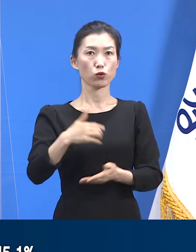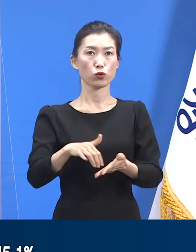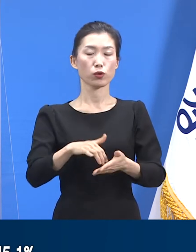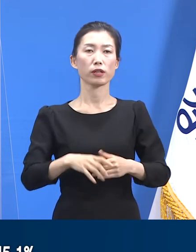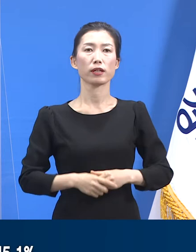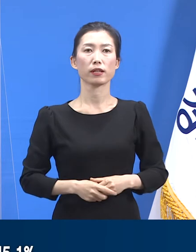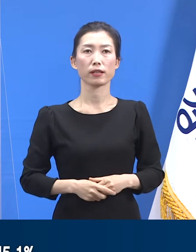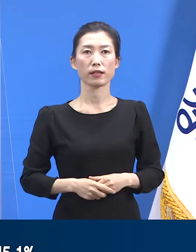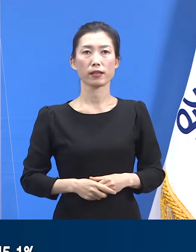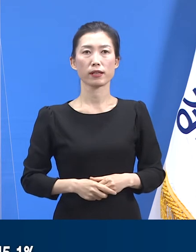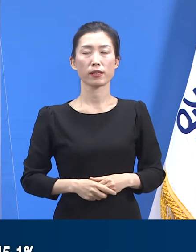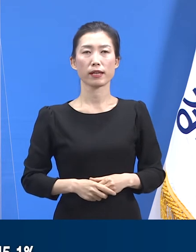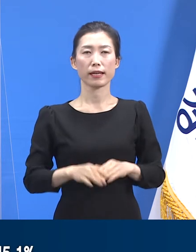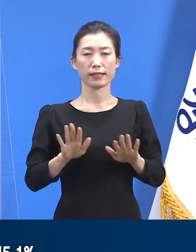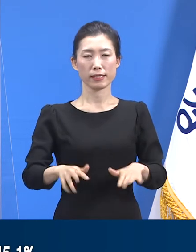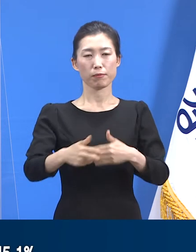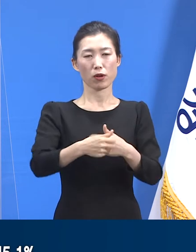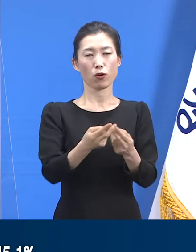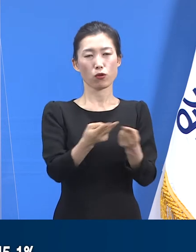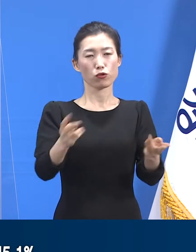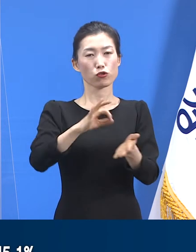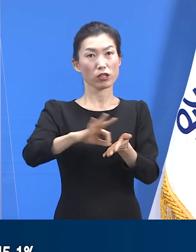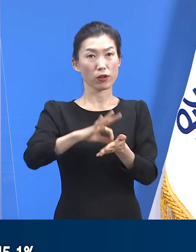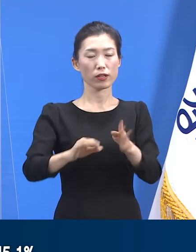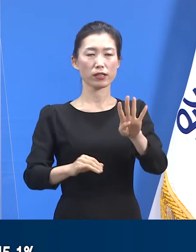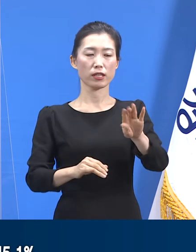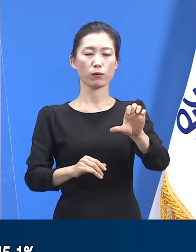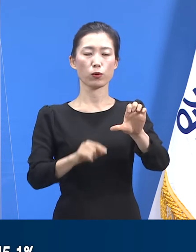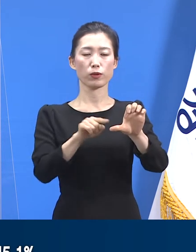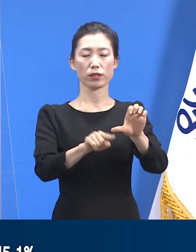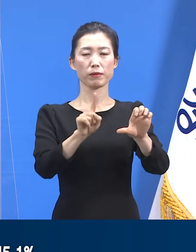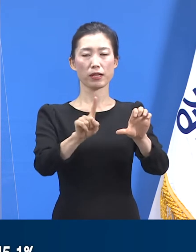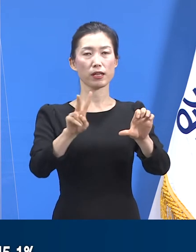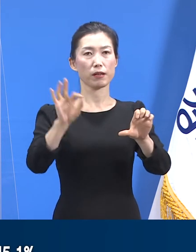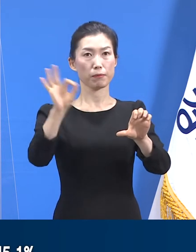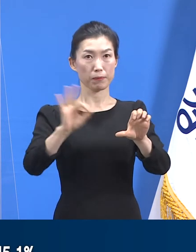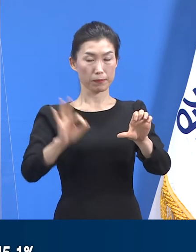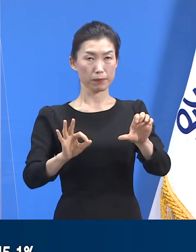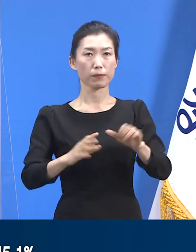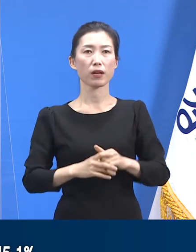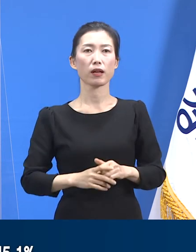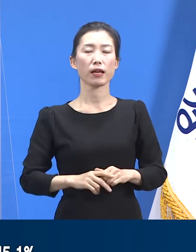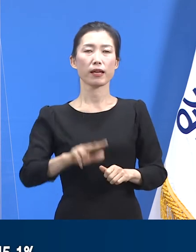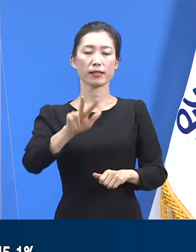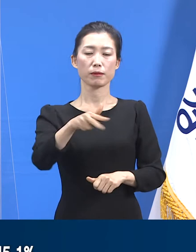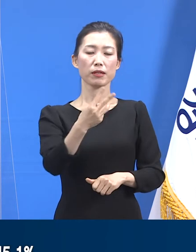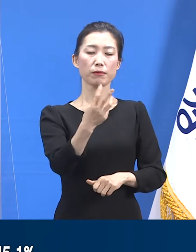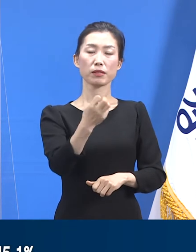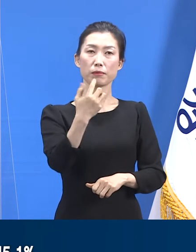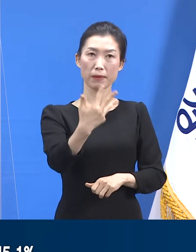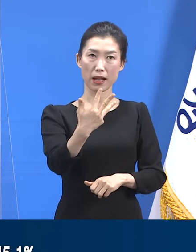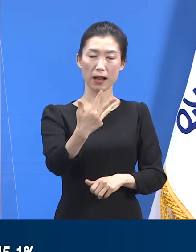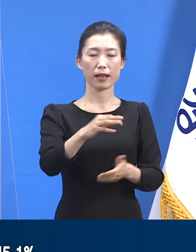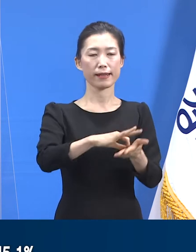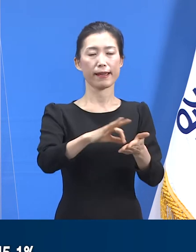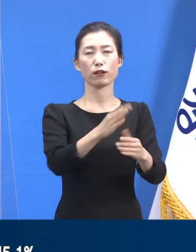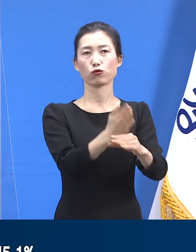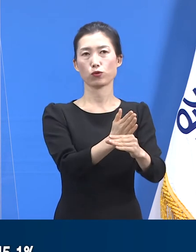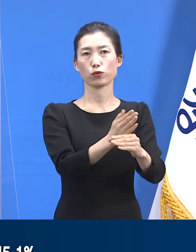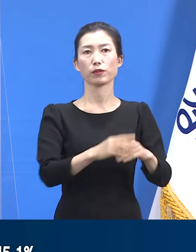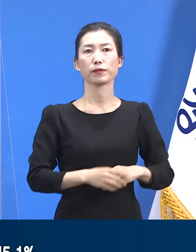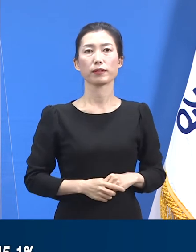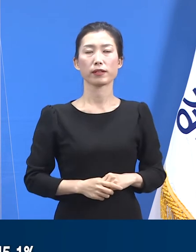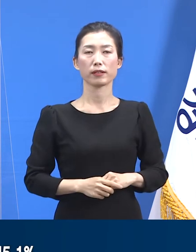현재 병상 가동률은 45.1%로 738개의 병상을 사용하고